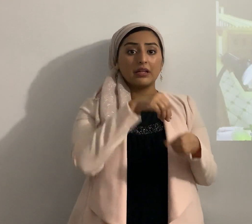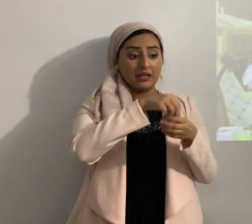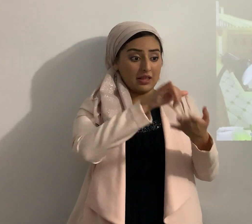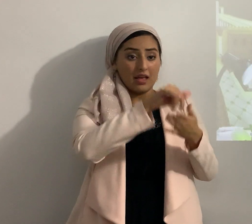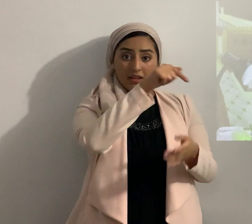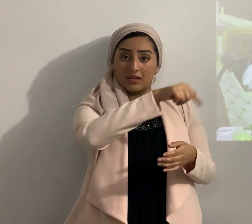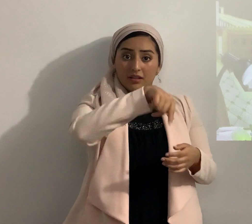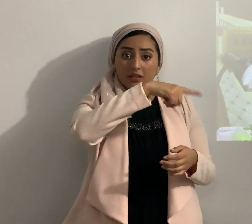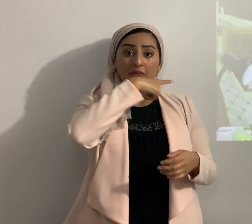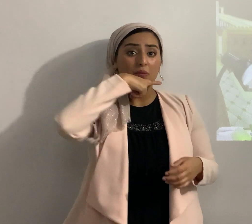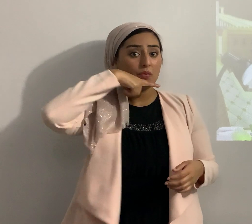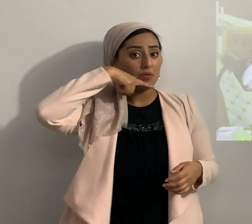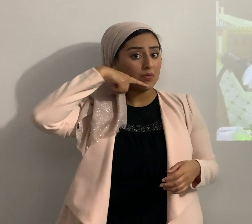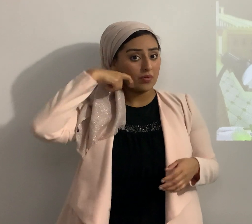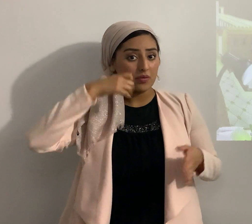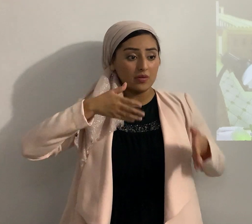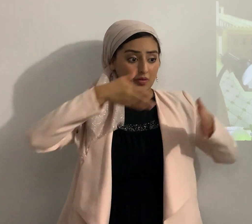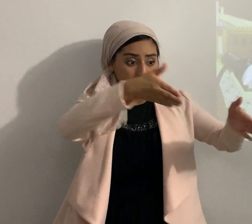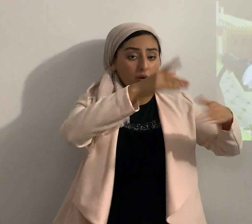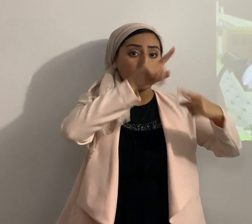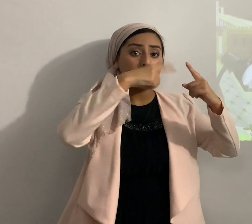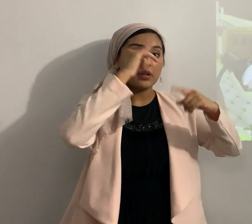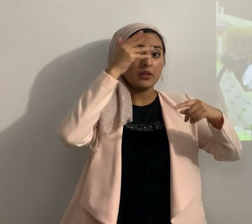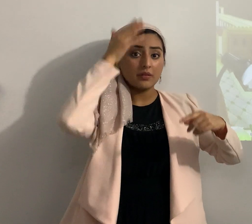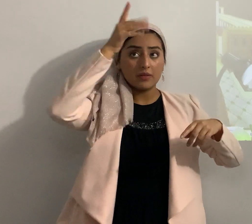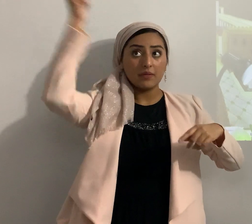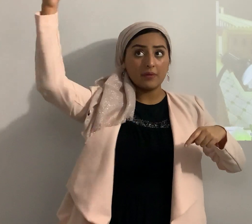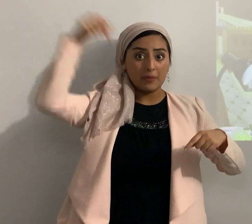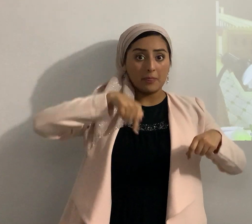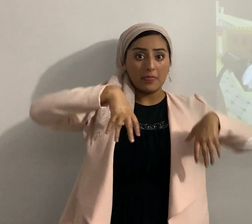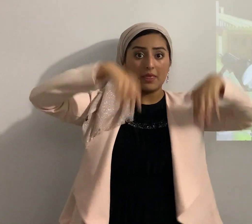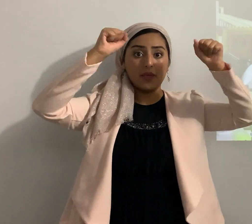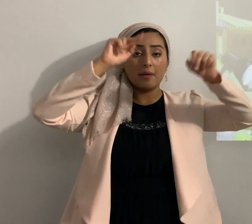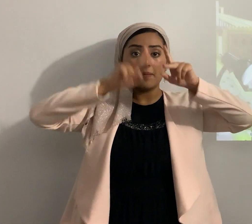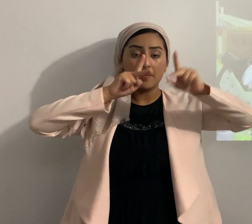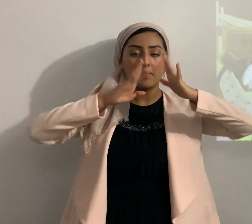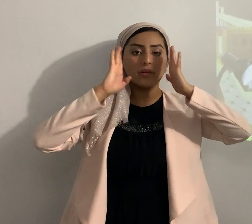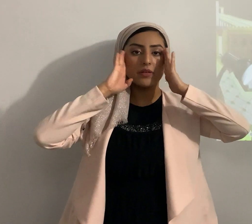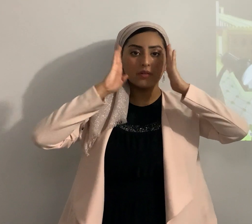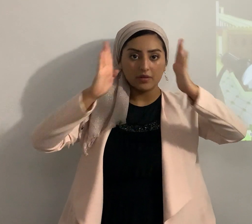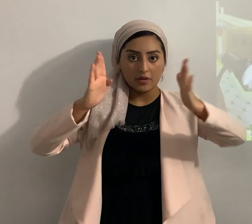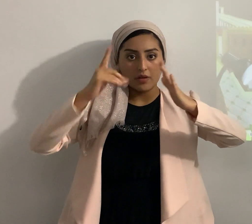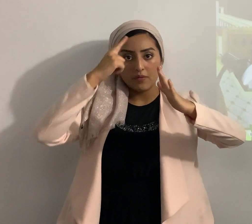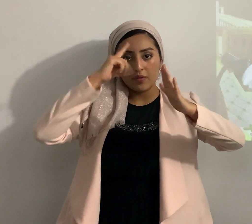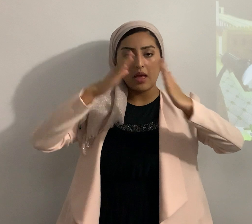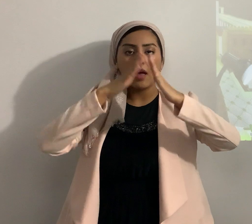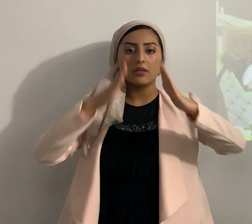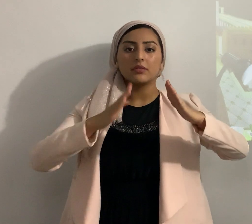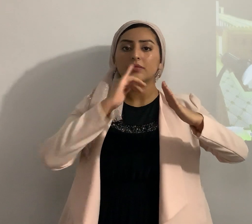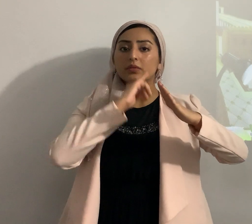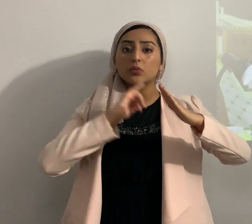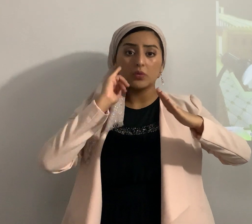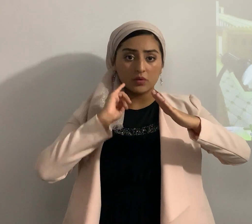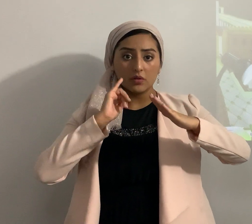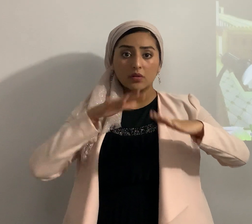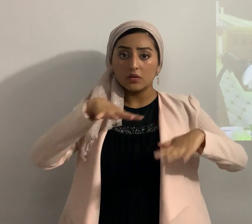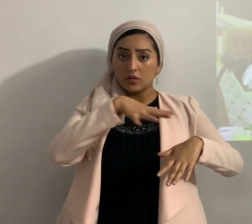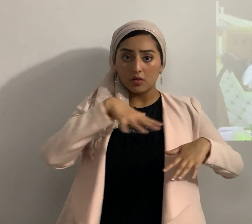Negev cuando el eterno venga a recoger a su pueblo atención para la casa de Israel se habitará